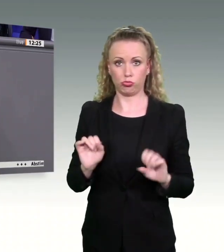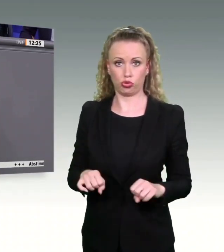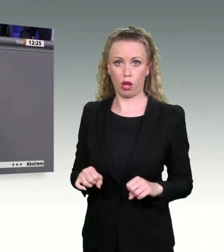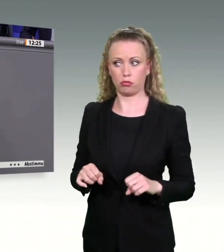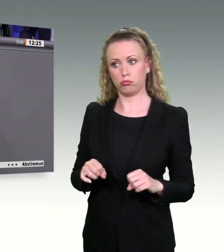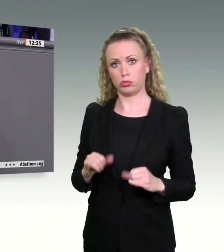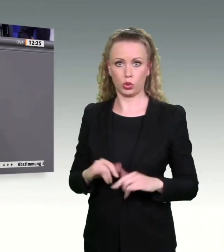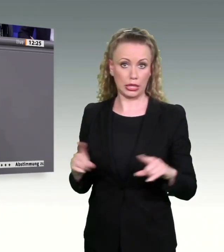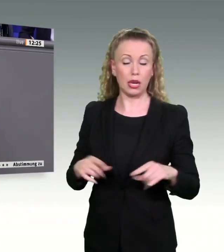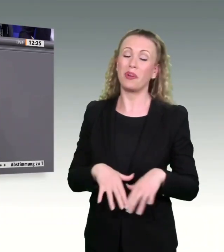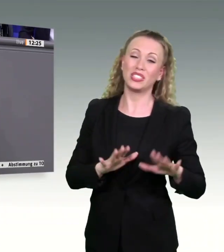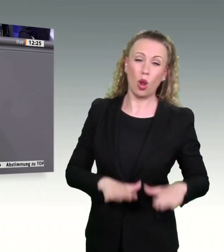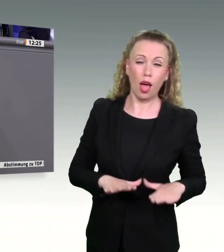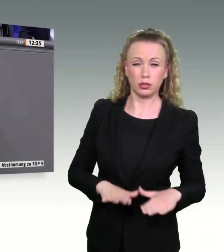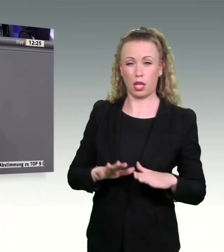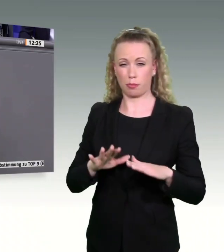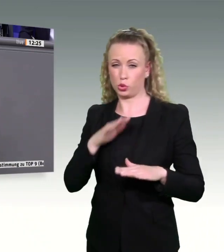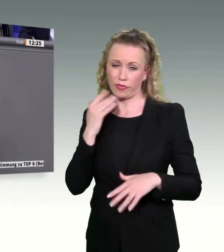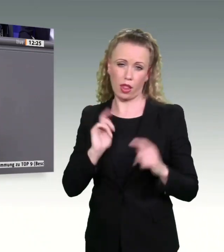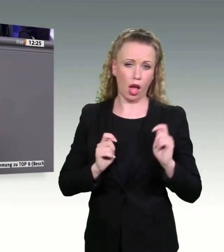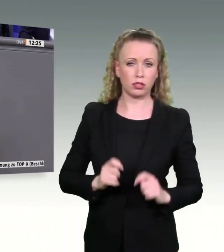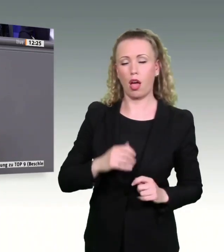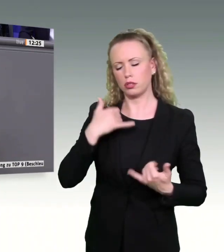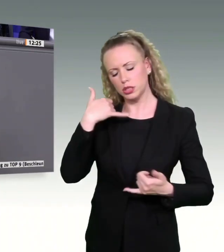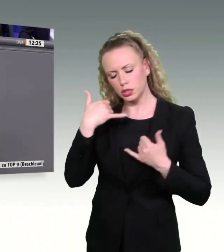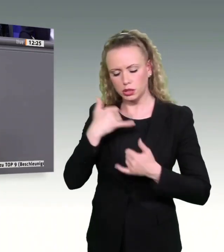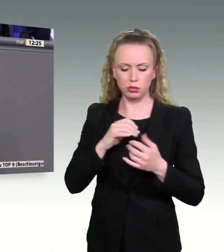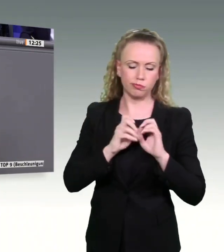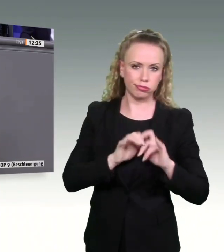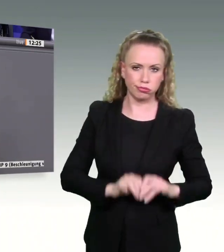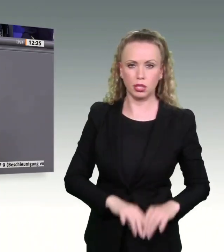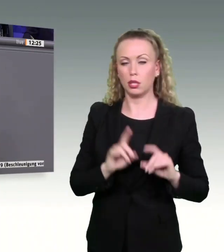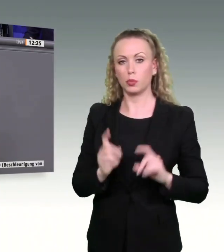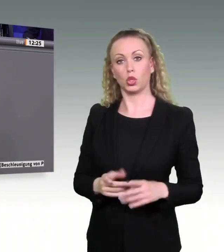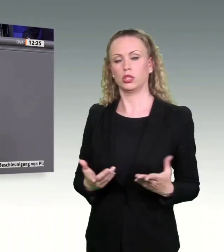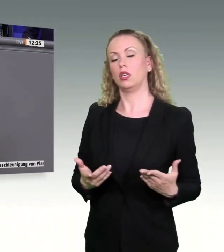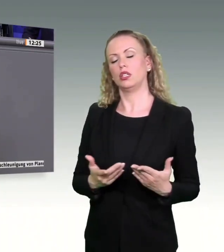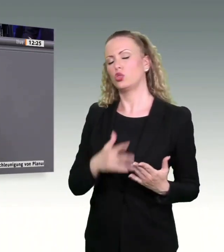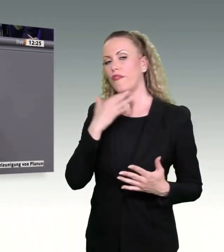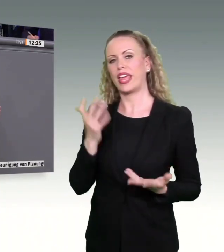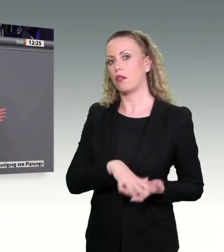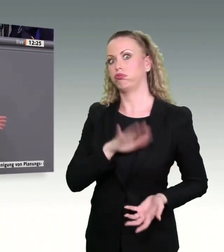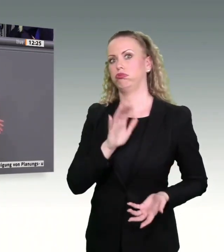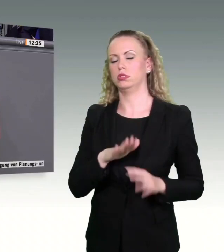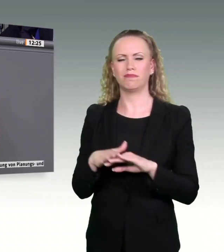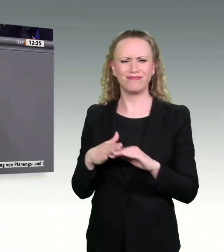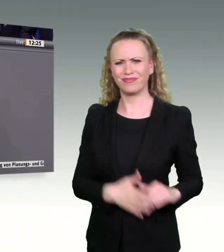bürokratisch. Daran scheitern Investitionen und Projekte ziehen sich hin wie unendliche Geschichten. Ich nenne nur